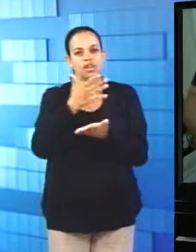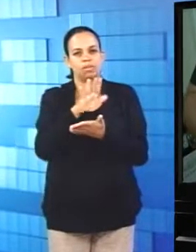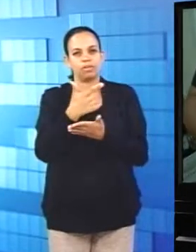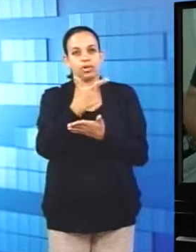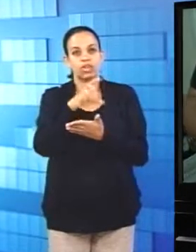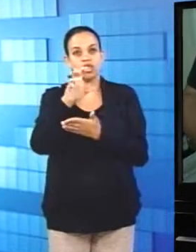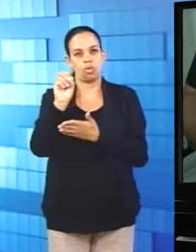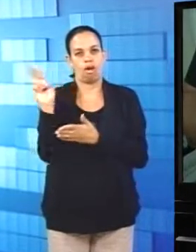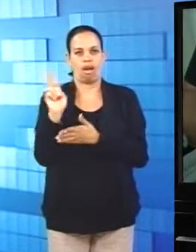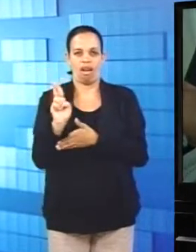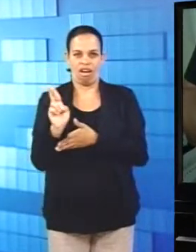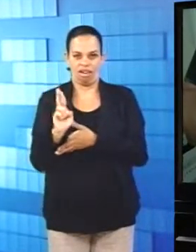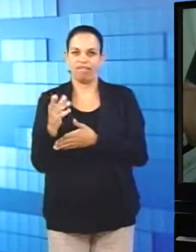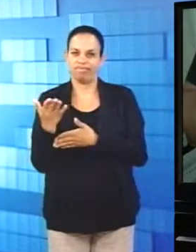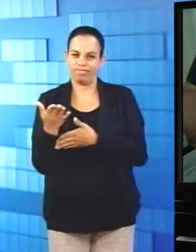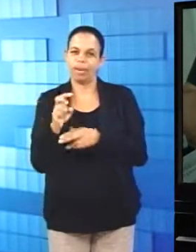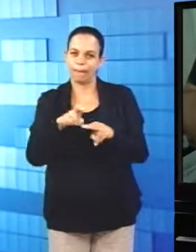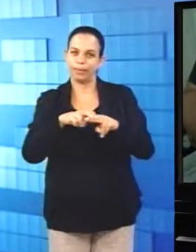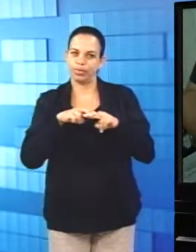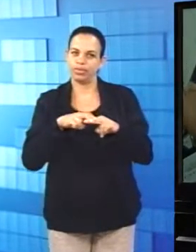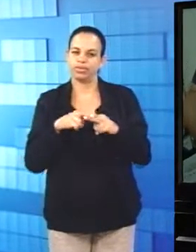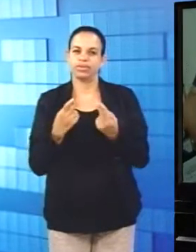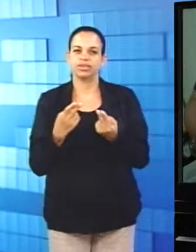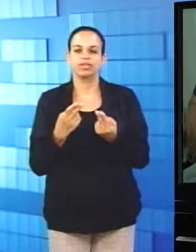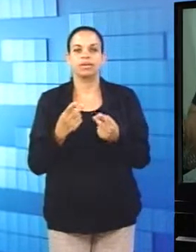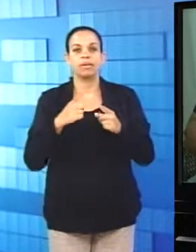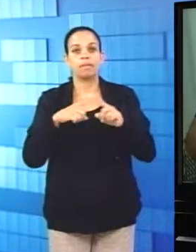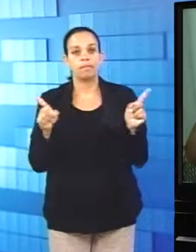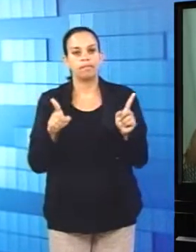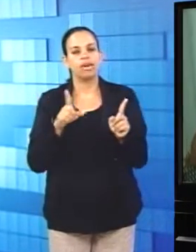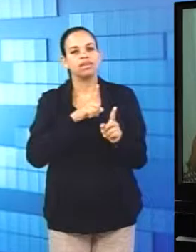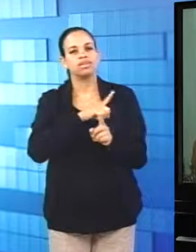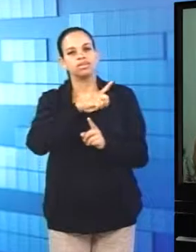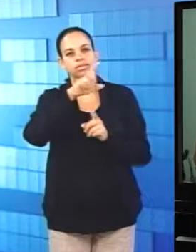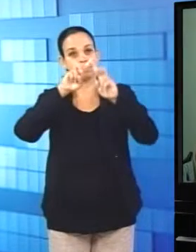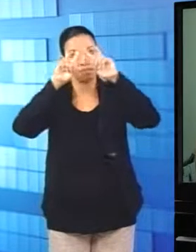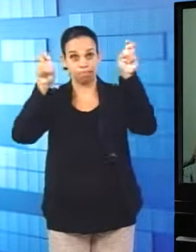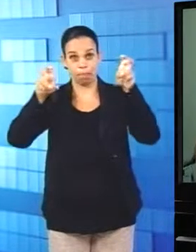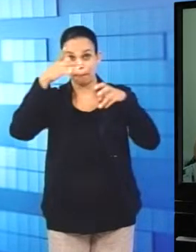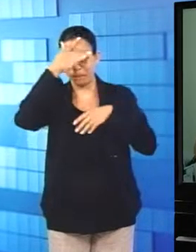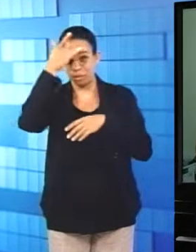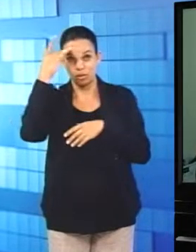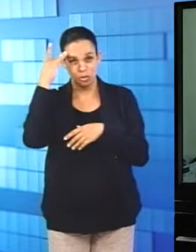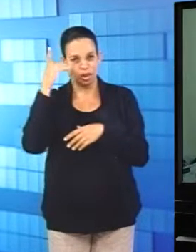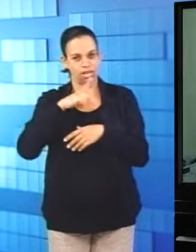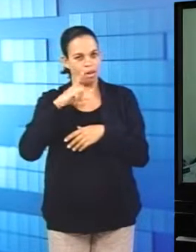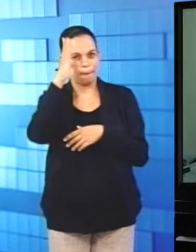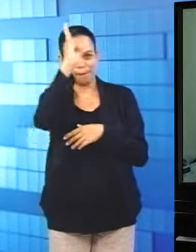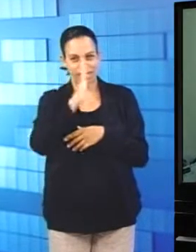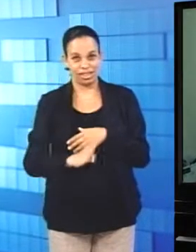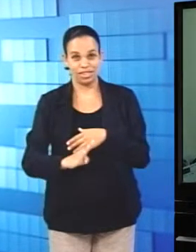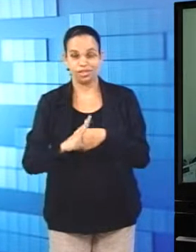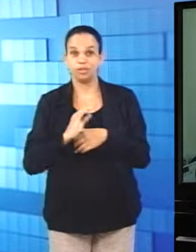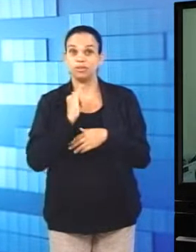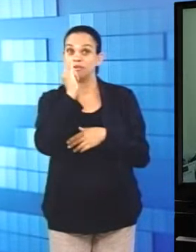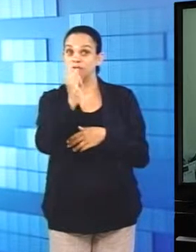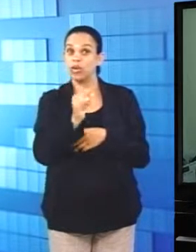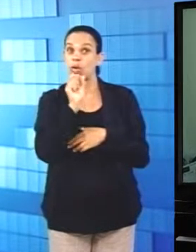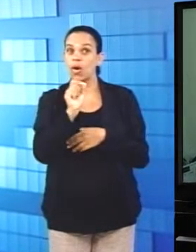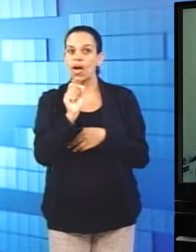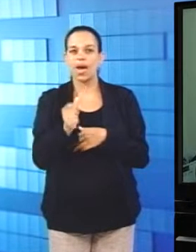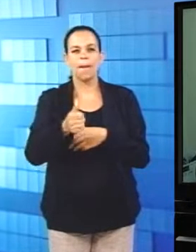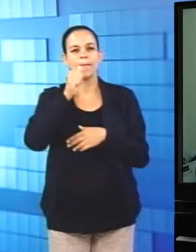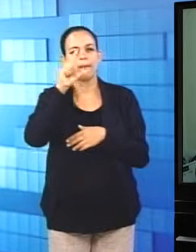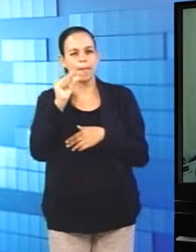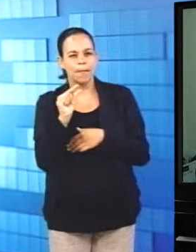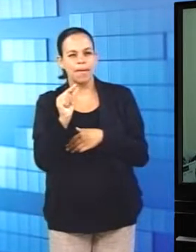250 reais. Mas, segundo o lema dos cervejeiros artesanais de todo o Brasil, beba menos, beba